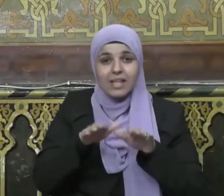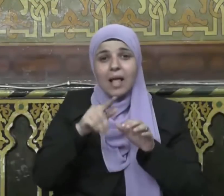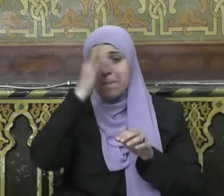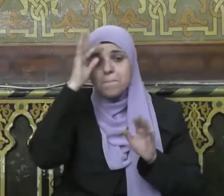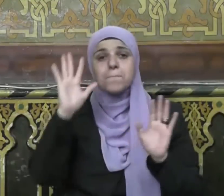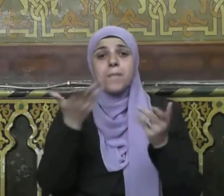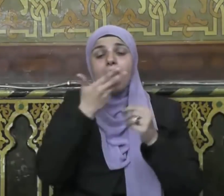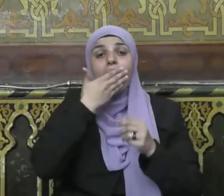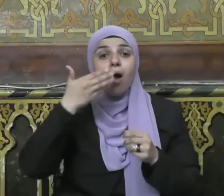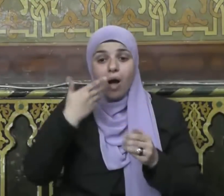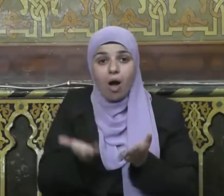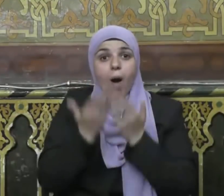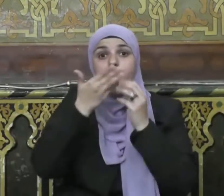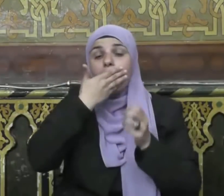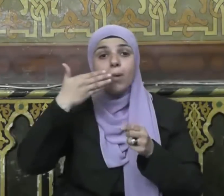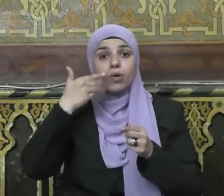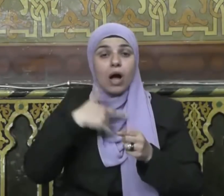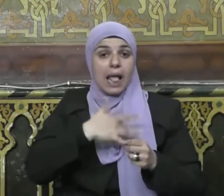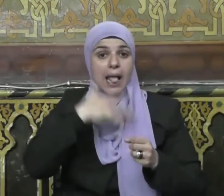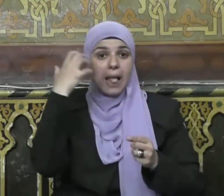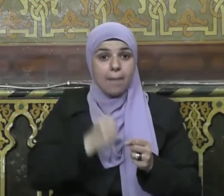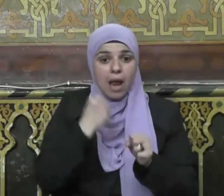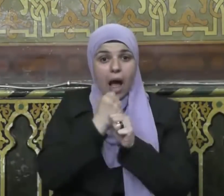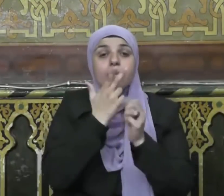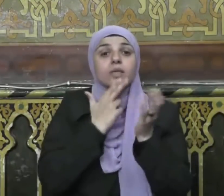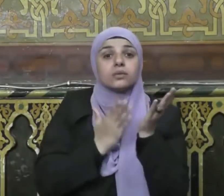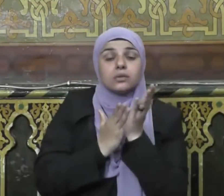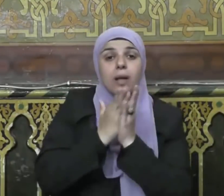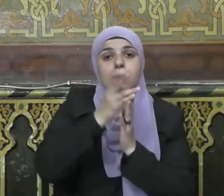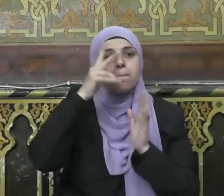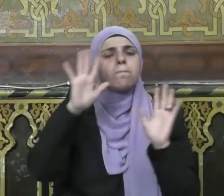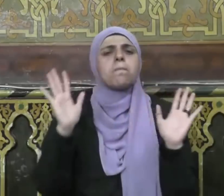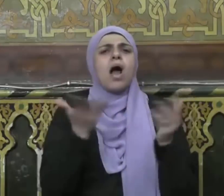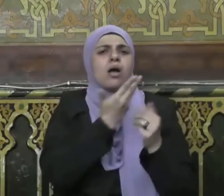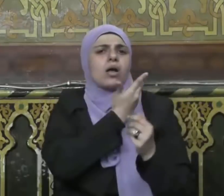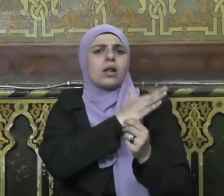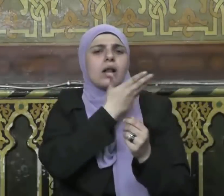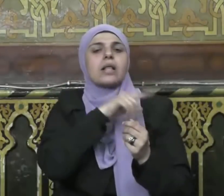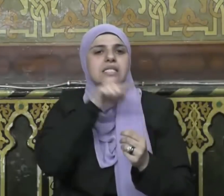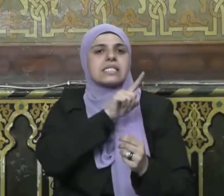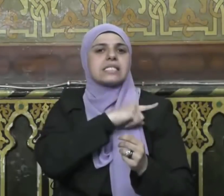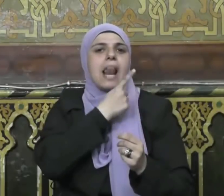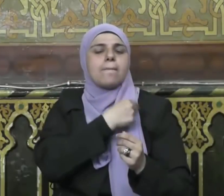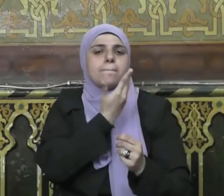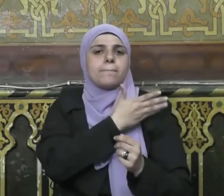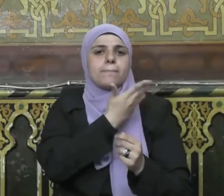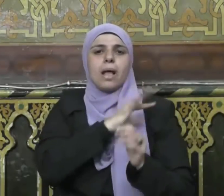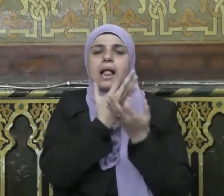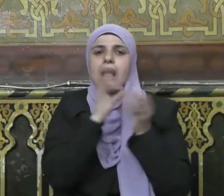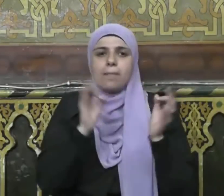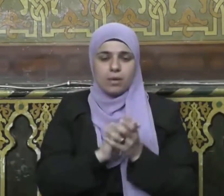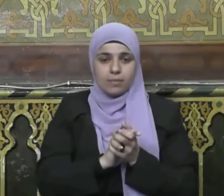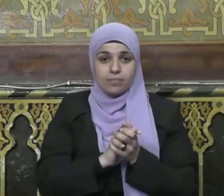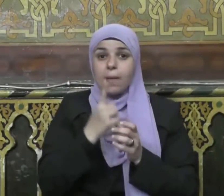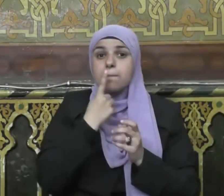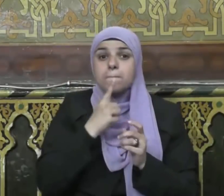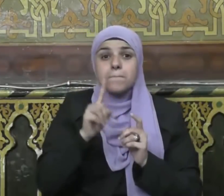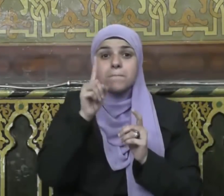وعن أبي هريرة رضي الله عنه أن رسول الله صلى الله عليه وسلم سأل يوما من